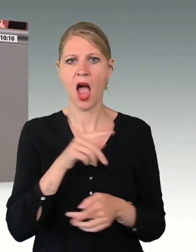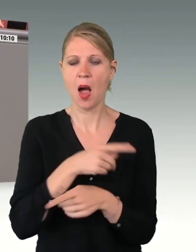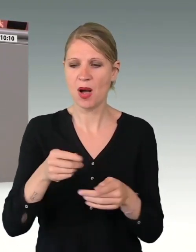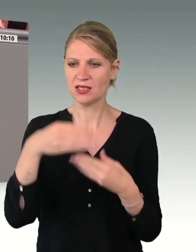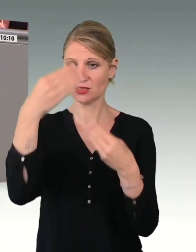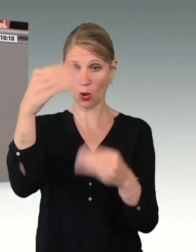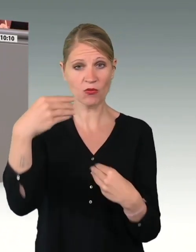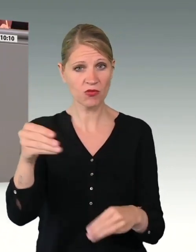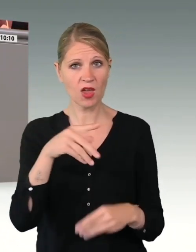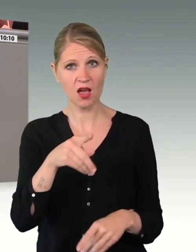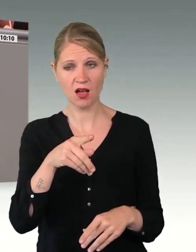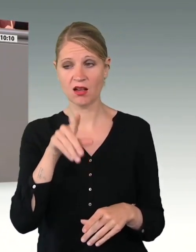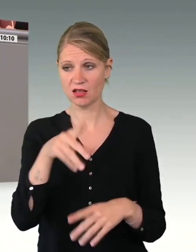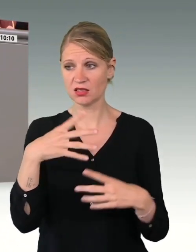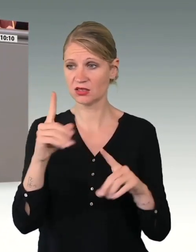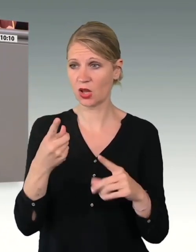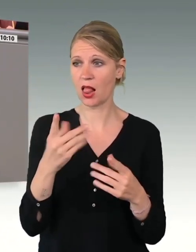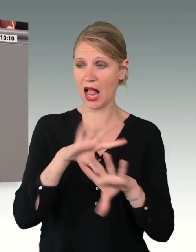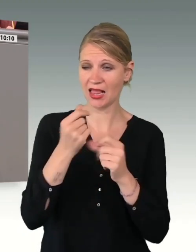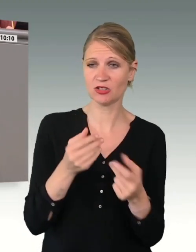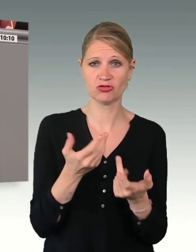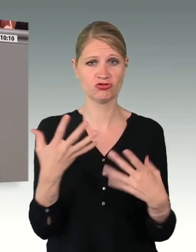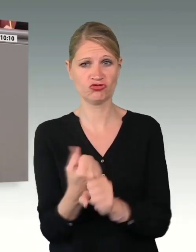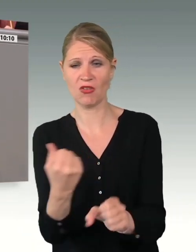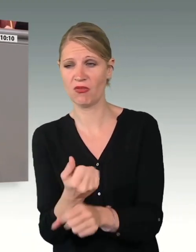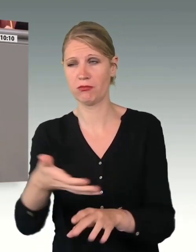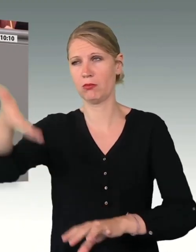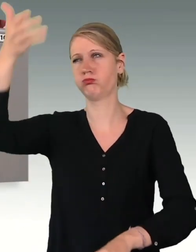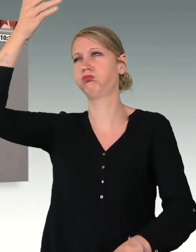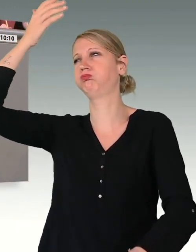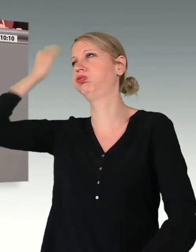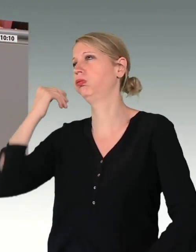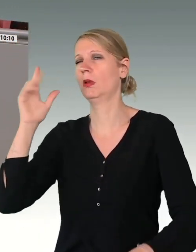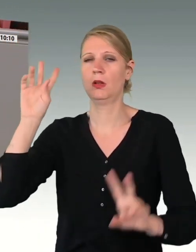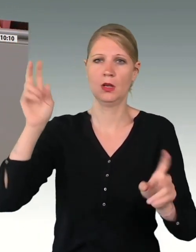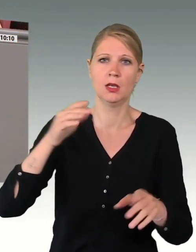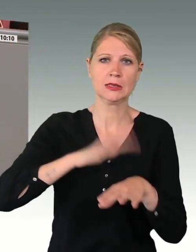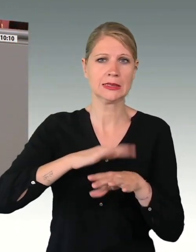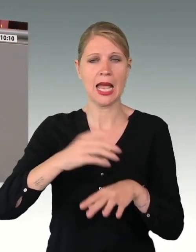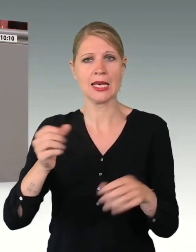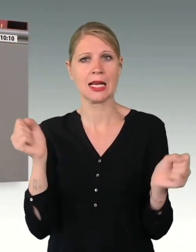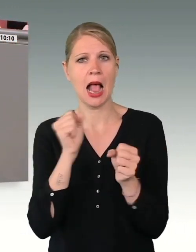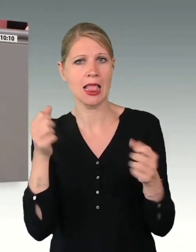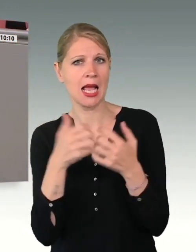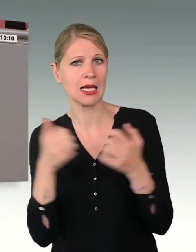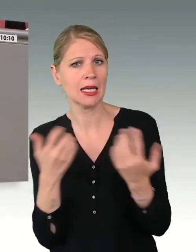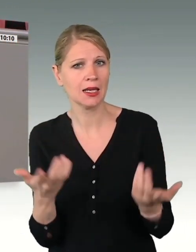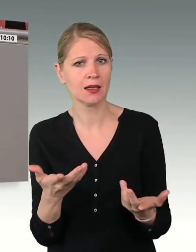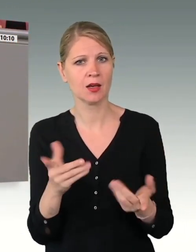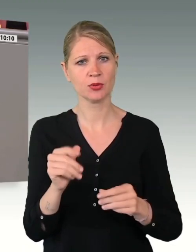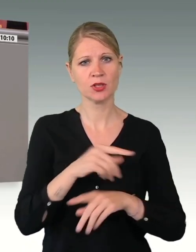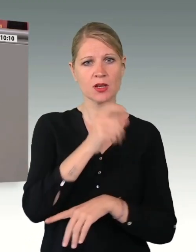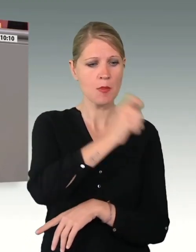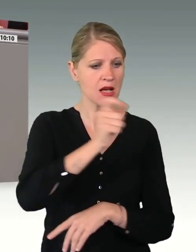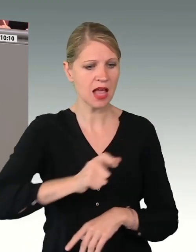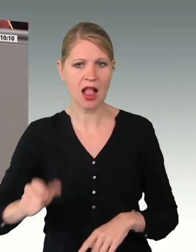Zeiten des Kalten Krieges. Die Digitalisierung im Personalwesen muss also schneller und flexibler gestaltet werden und kann sich nicht